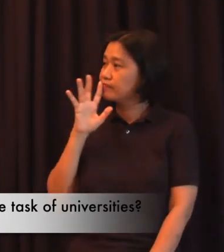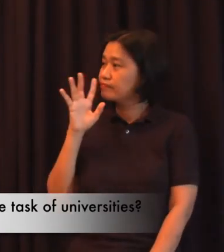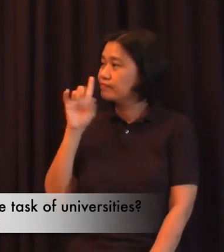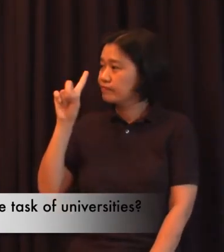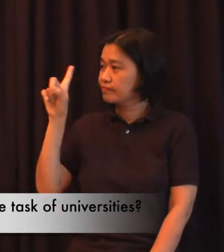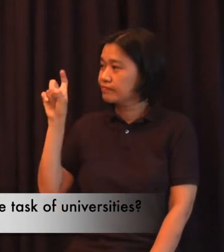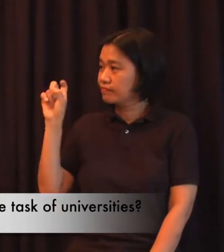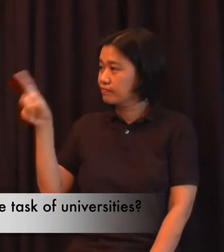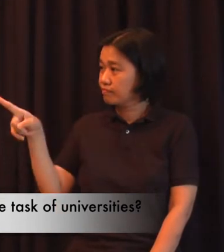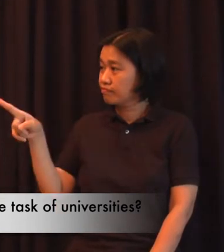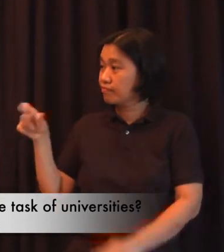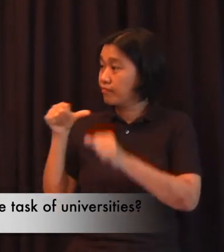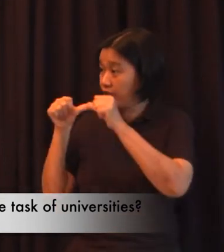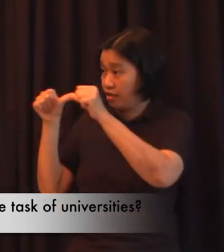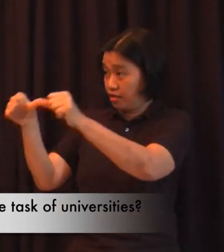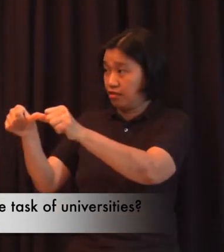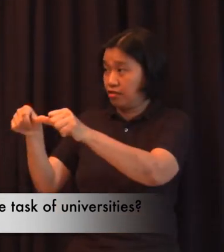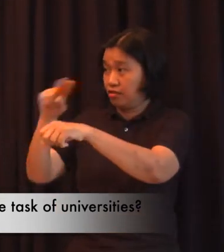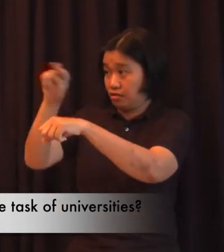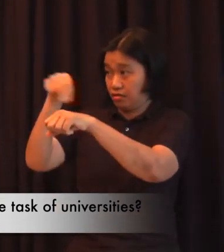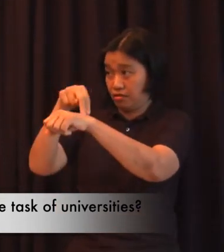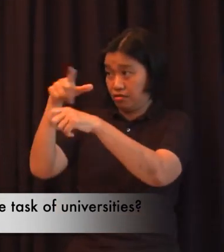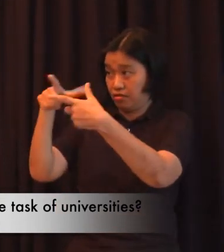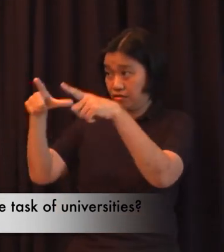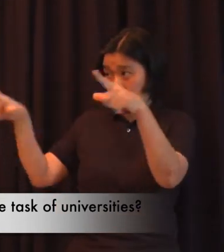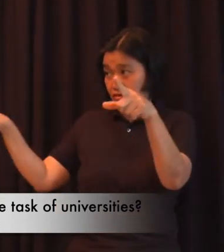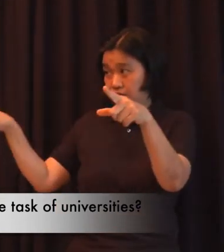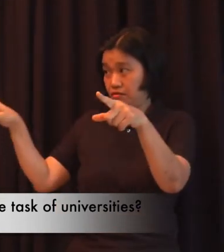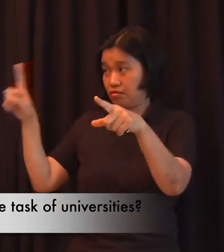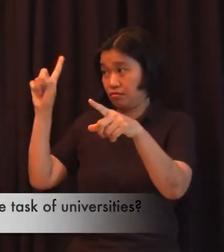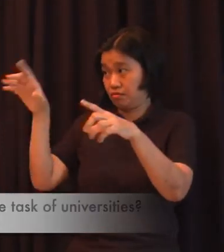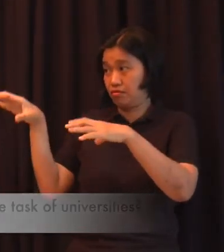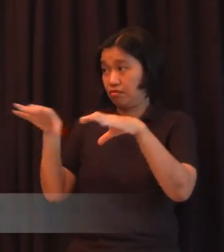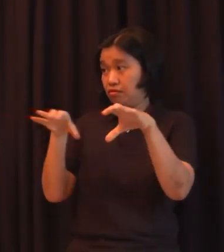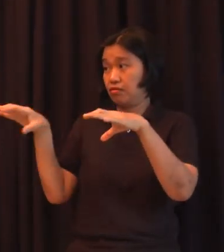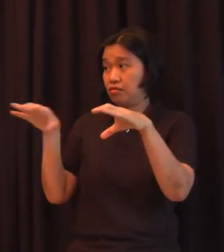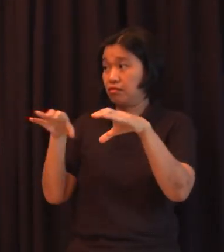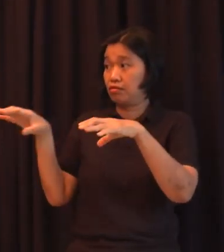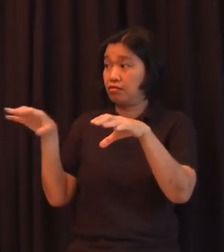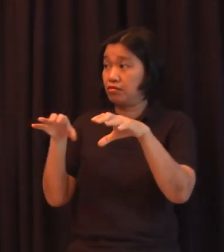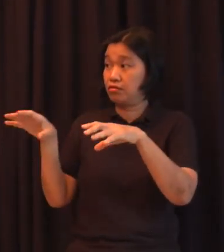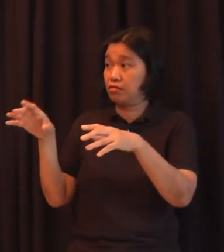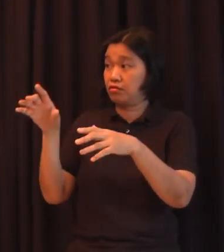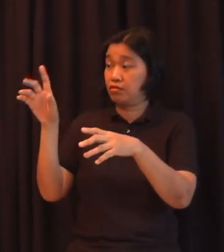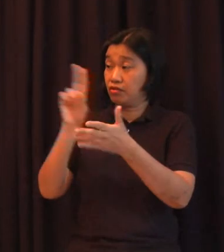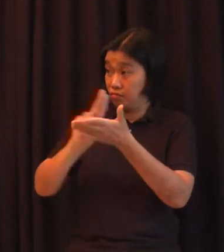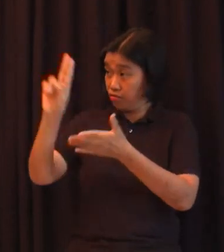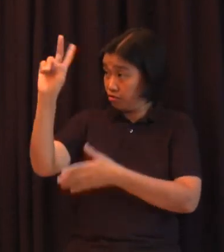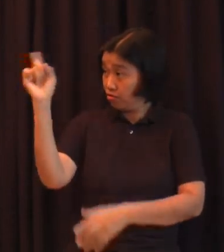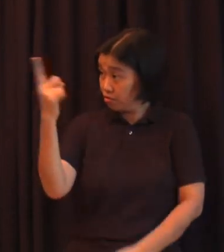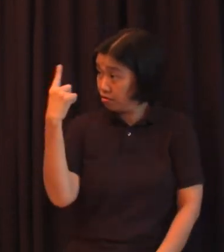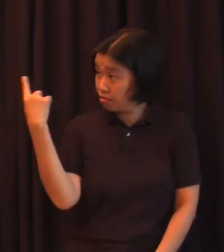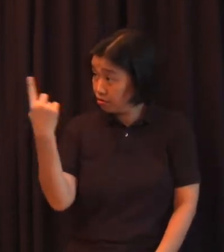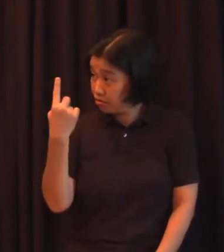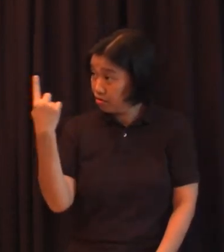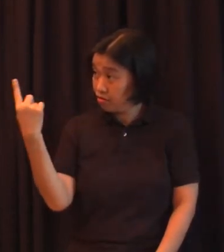ay isang gawain na sa pamantasan lang sentro o